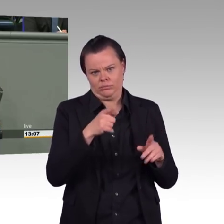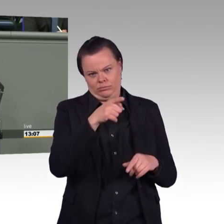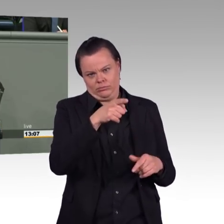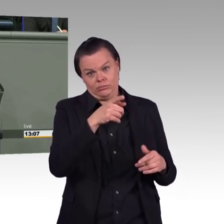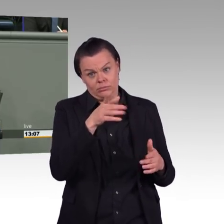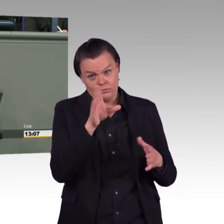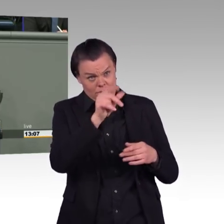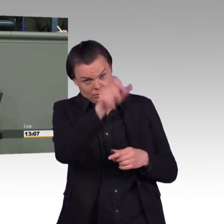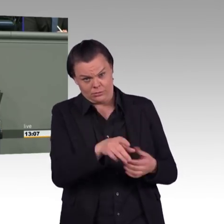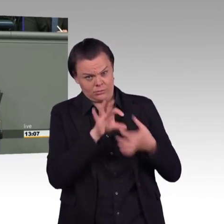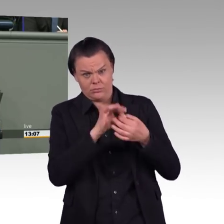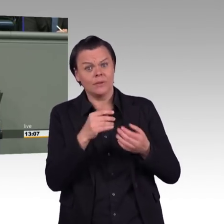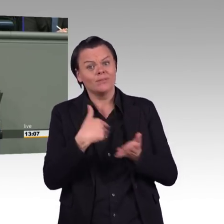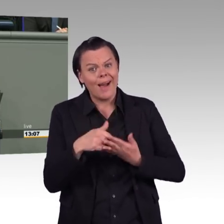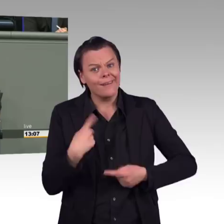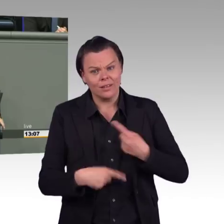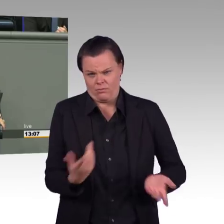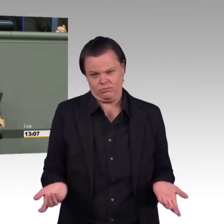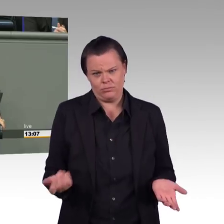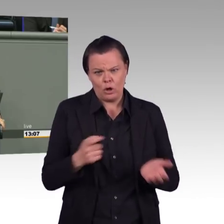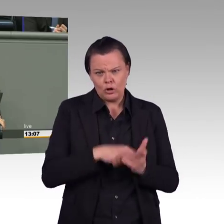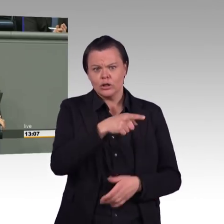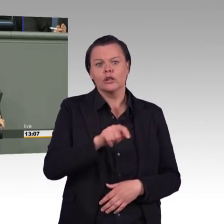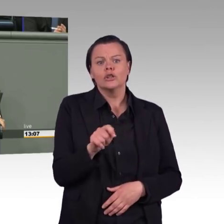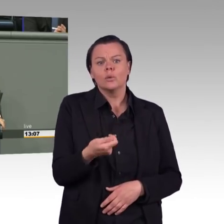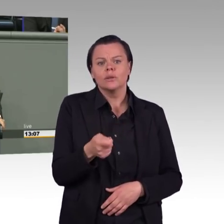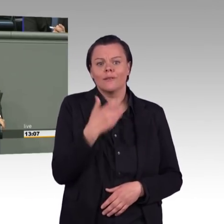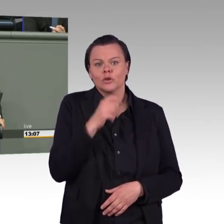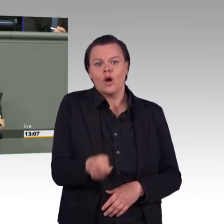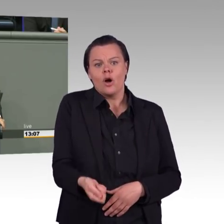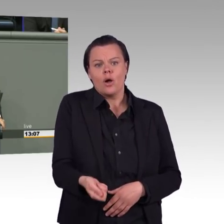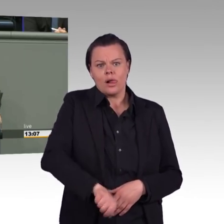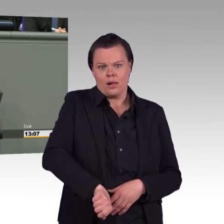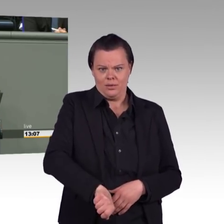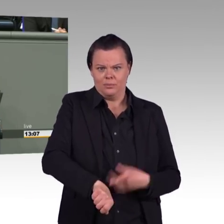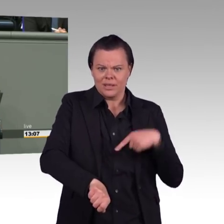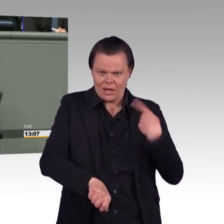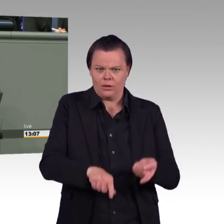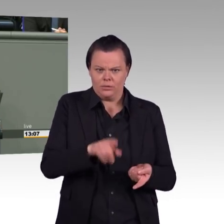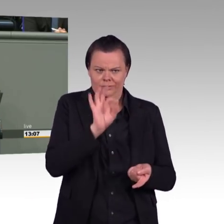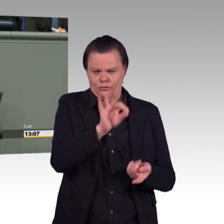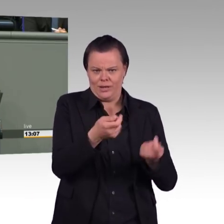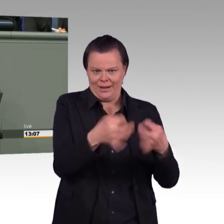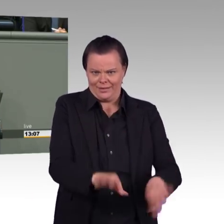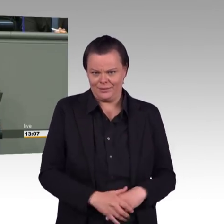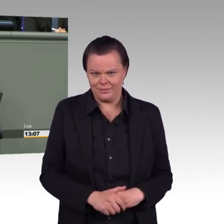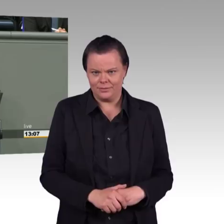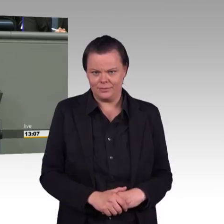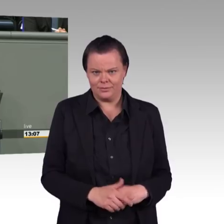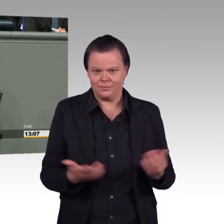dann wird sich genau die Umsetzung des Kommissionsberichtes abbilden. Also, eher mal zuhören, bevor man solche halbgaren